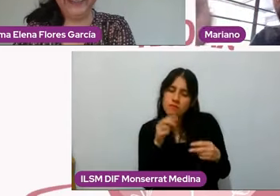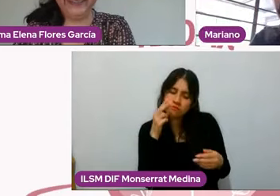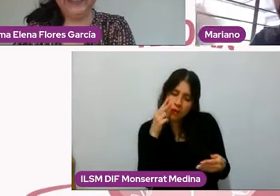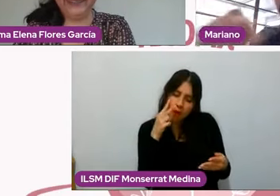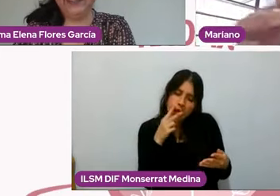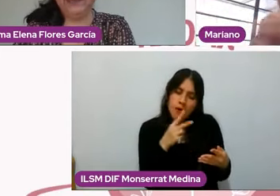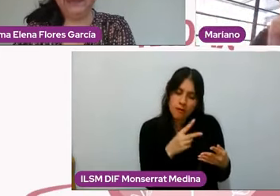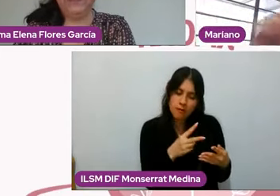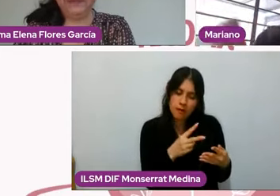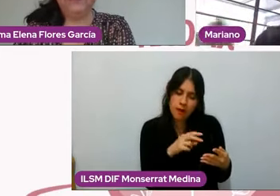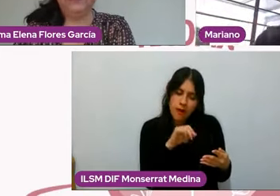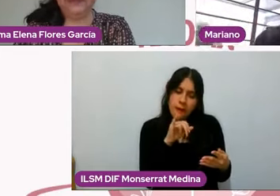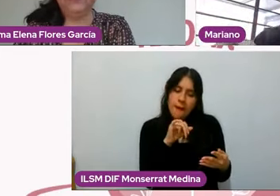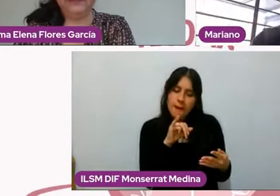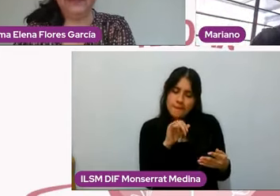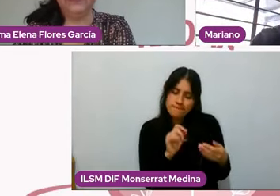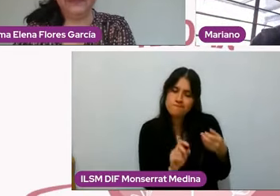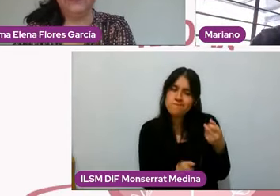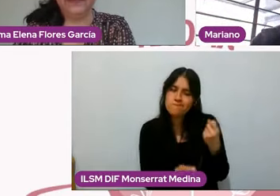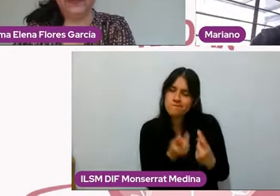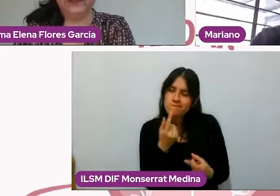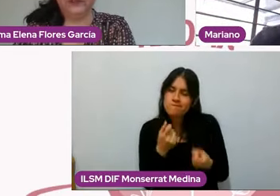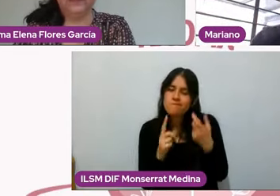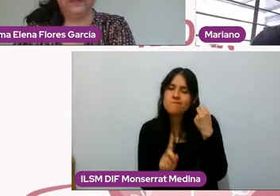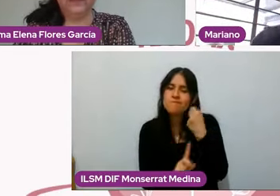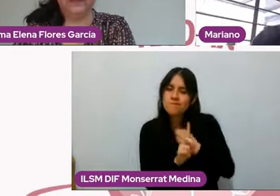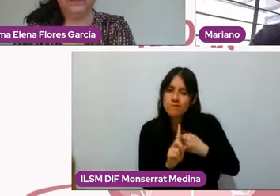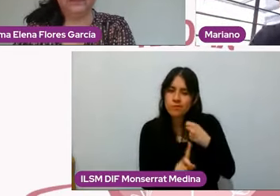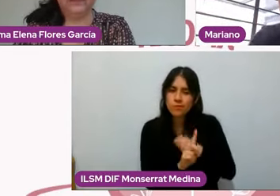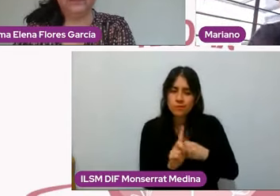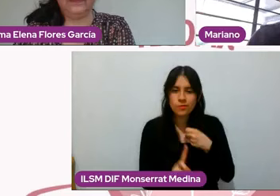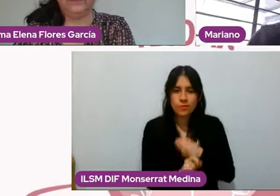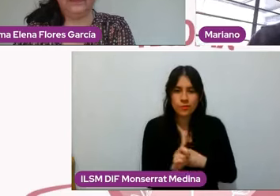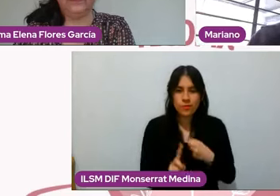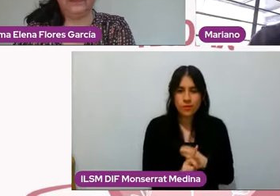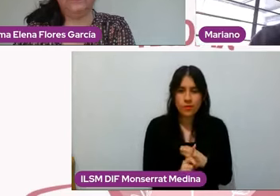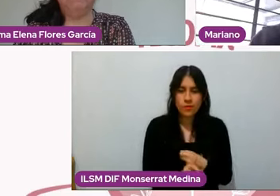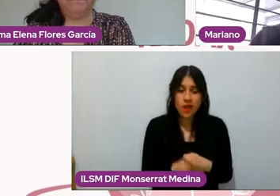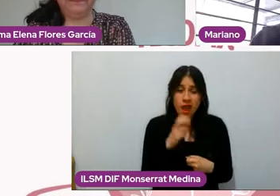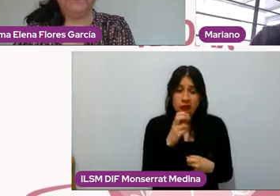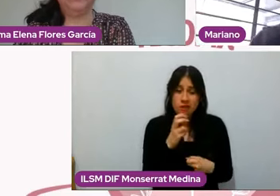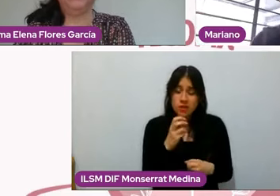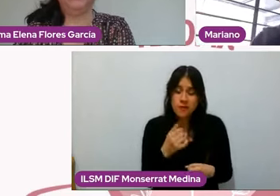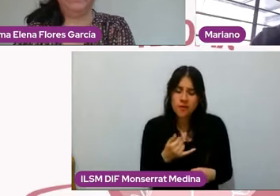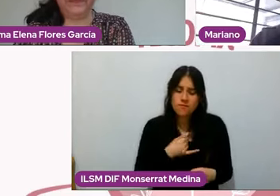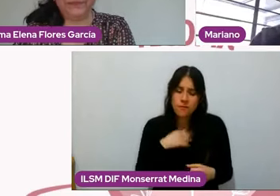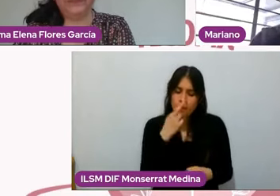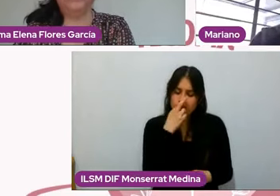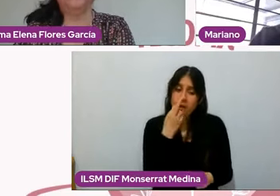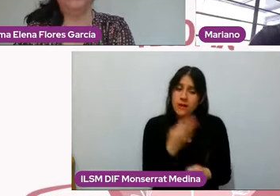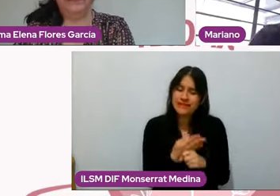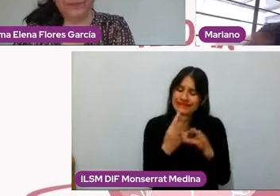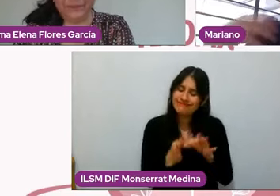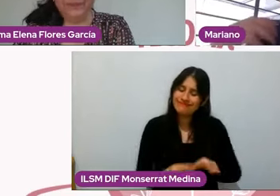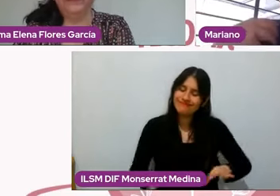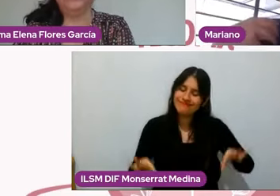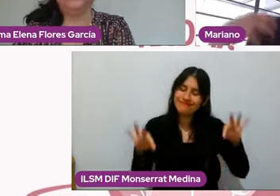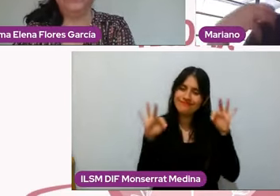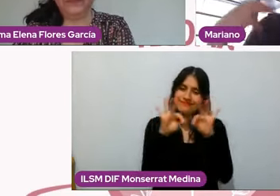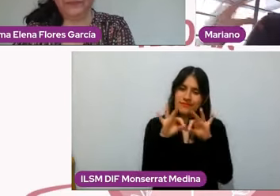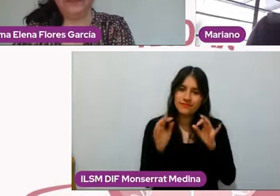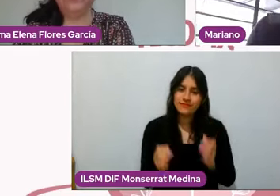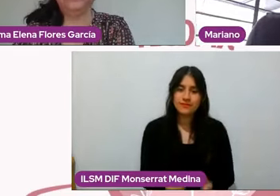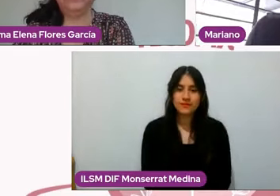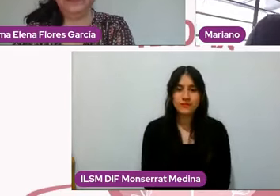ciertos huecos en determinados puntos de mi vida, hacerse cargo de ello es fundamental y